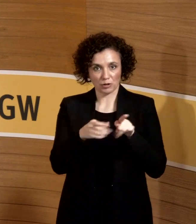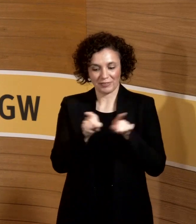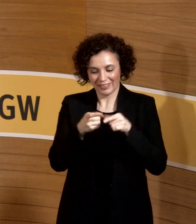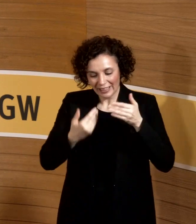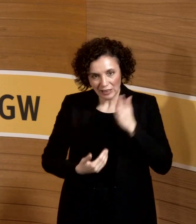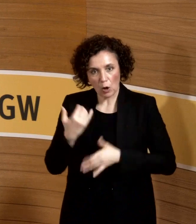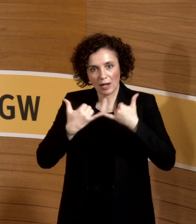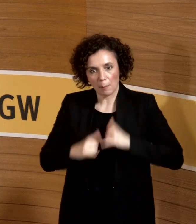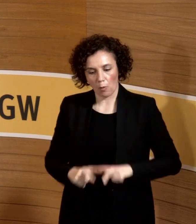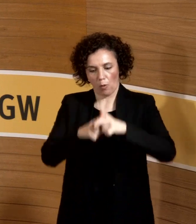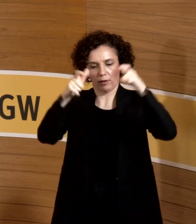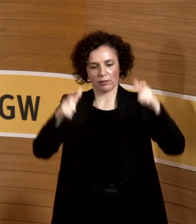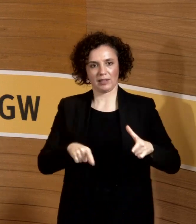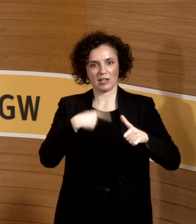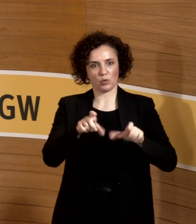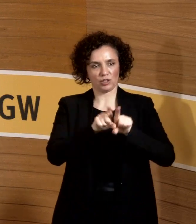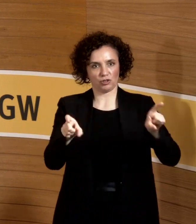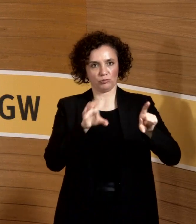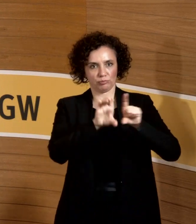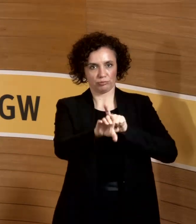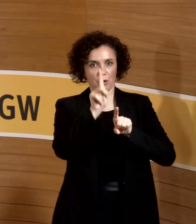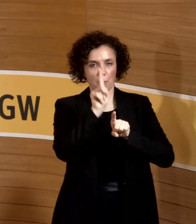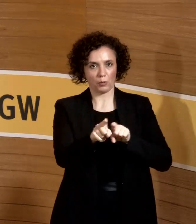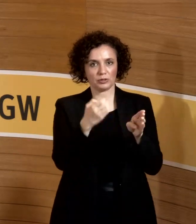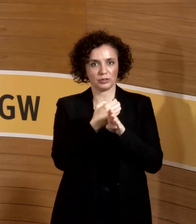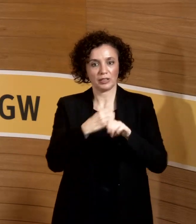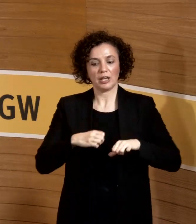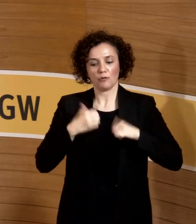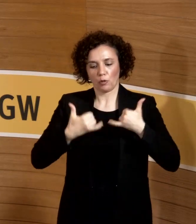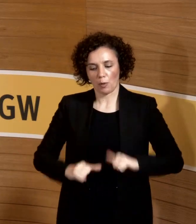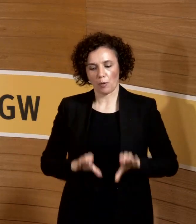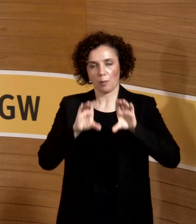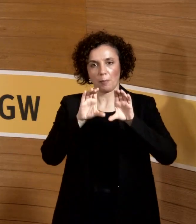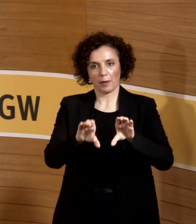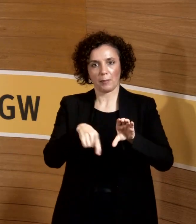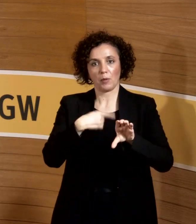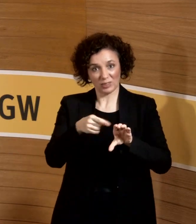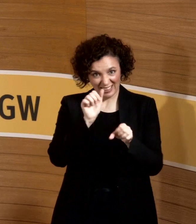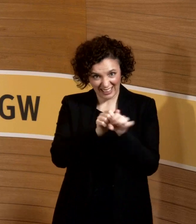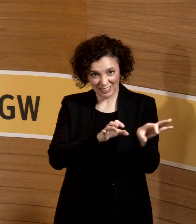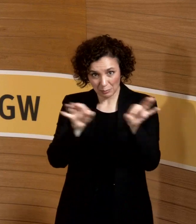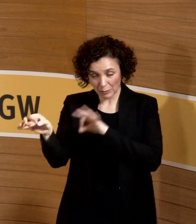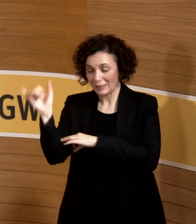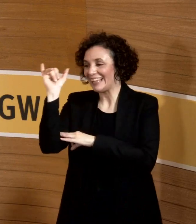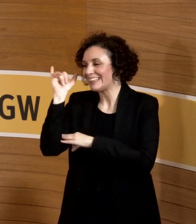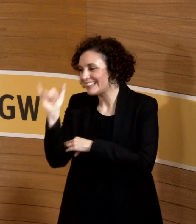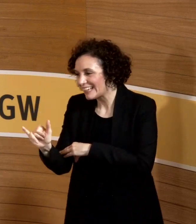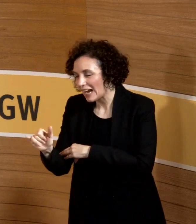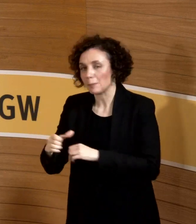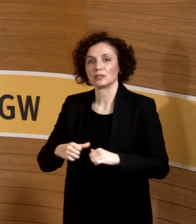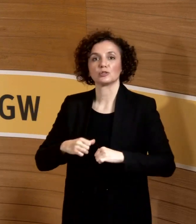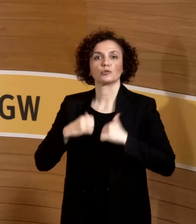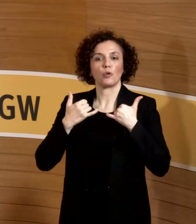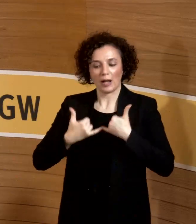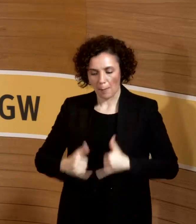theoretisch, aber sind ja eingehaust. Also im Arbeitsschutz gibt es ja die eingehauste Maschine und da haben wir das eingehauste Frühchen und die